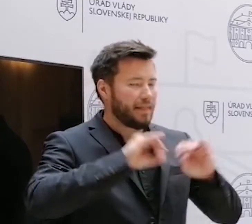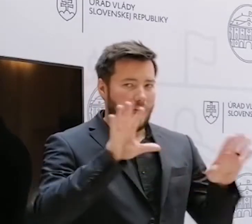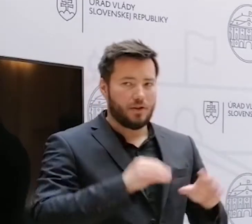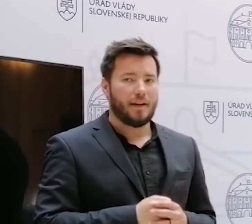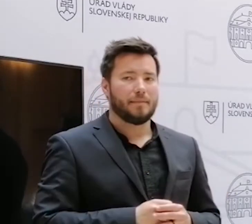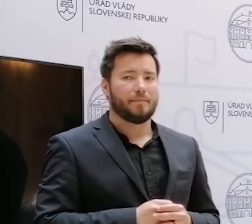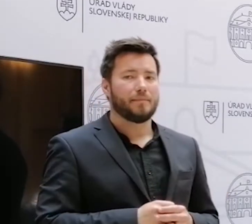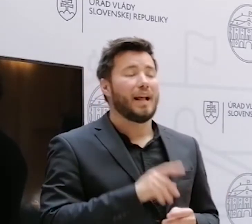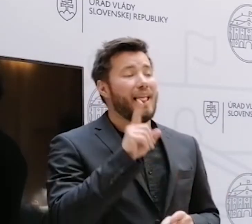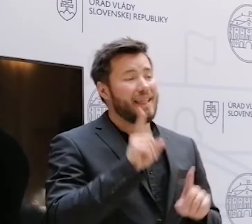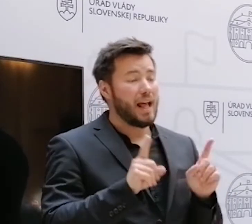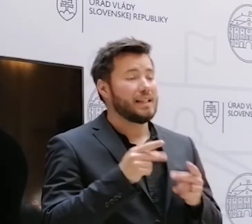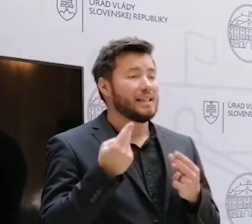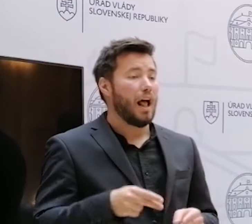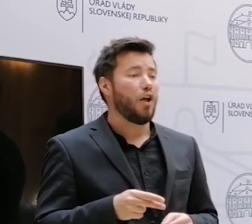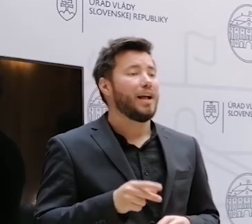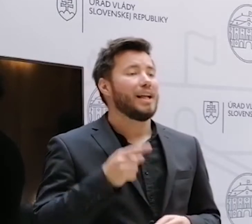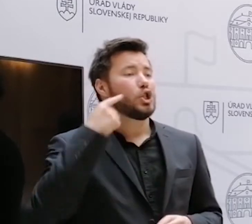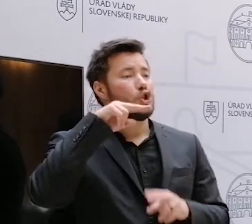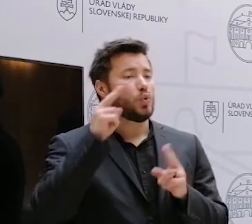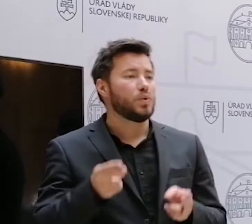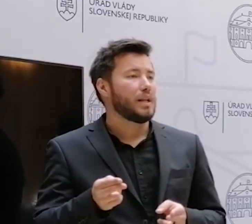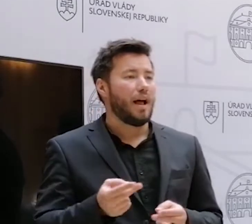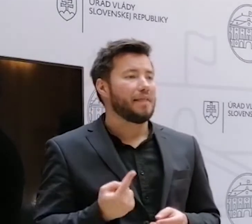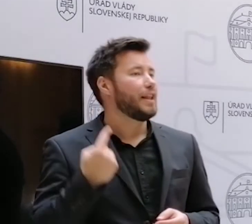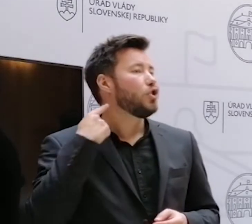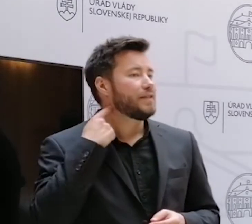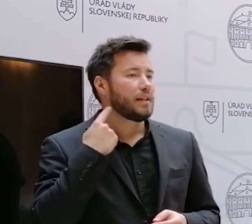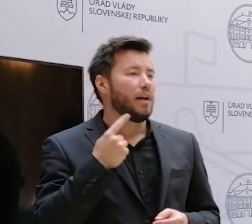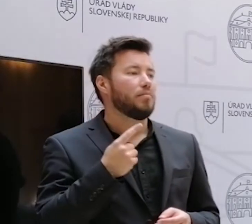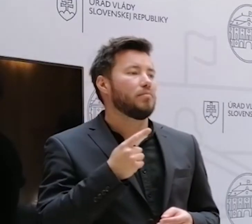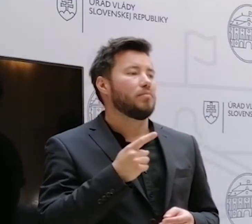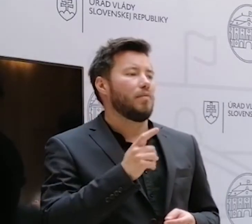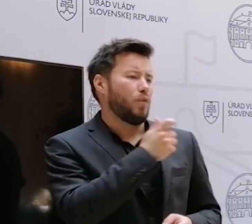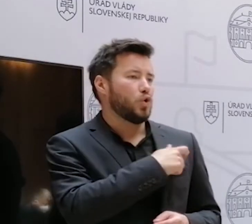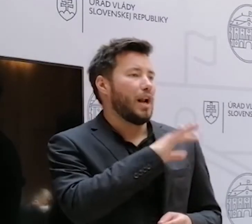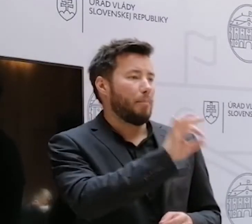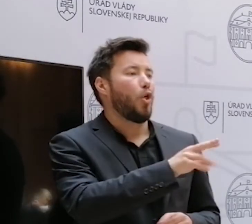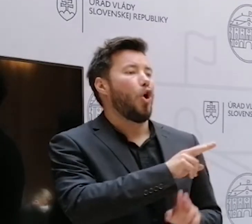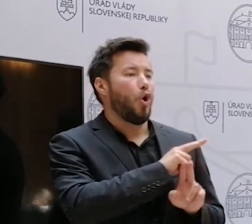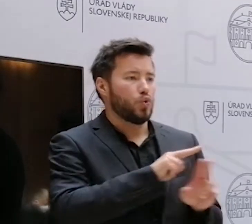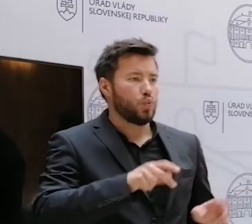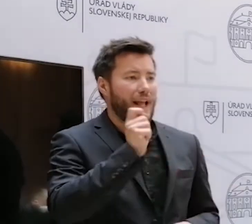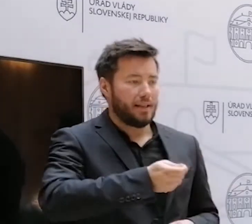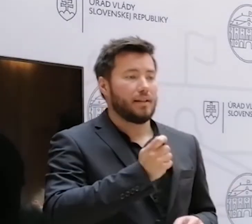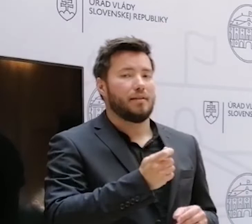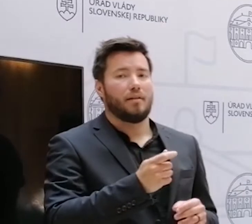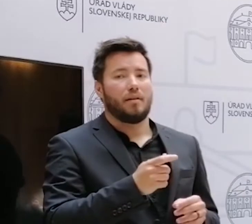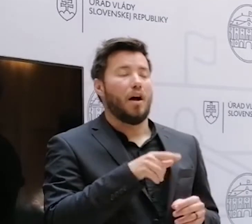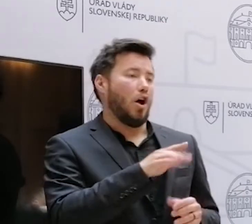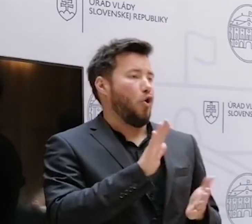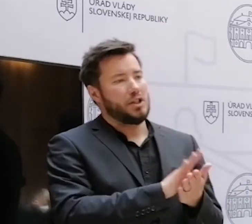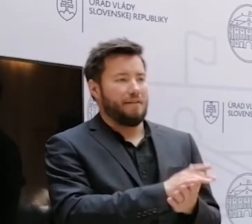nedozvedeli príslušné inštitúcie o tom, že bol niekto, nejaký funkcionár odsudený za umyselný trestný čin. A ďalej pokračovalo